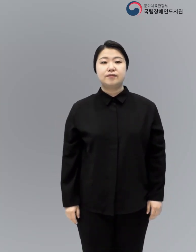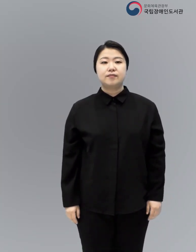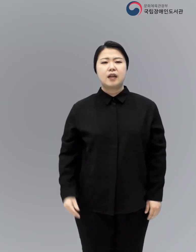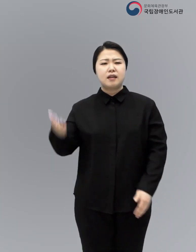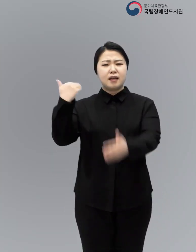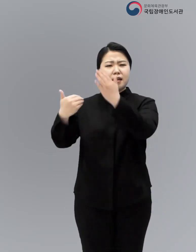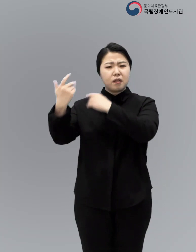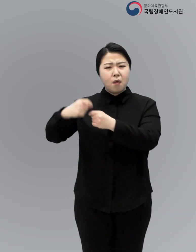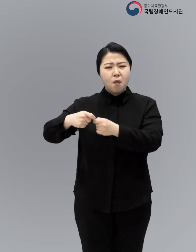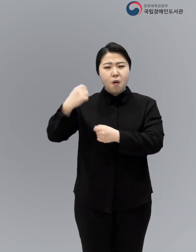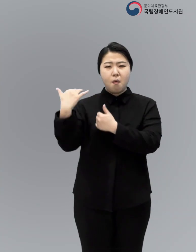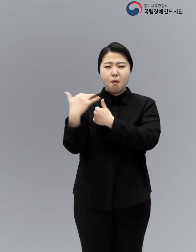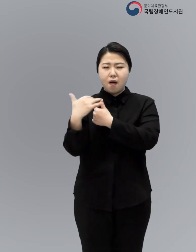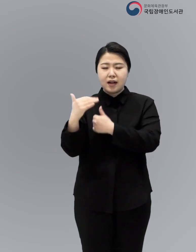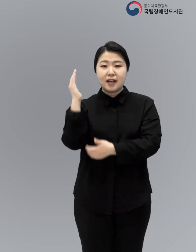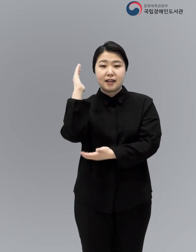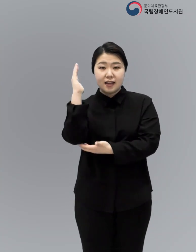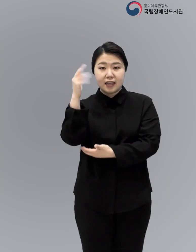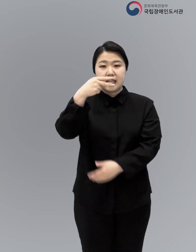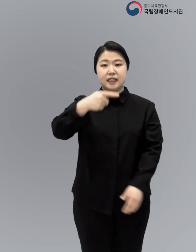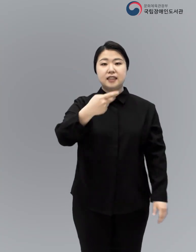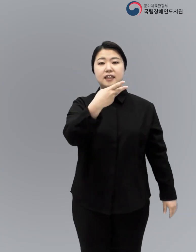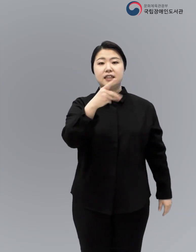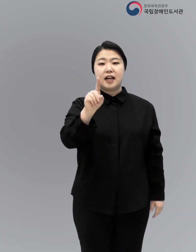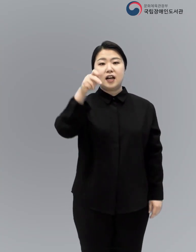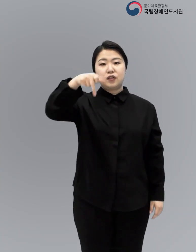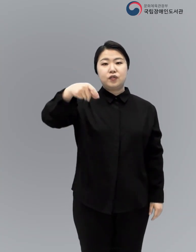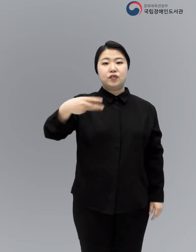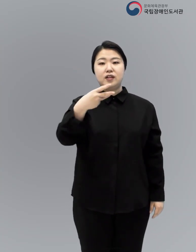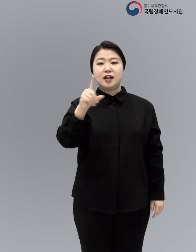오랜 세월 우리를 유혹해온 이야기 드라큘라